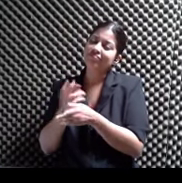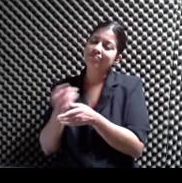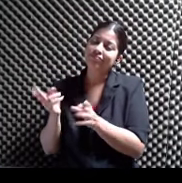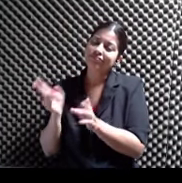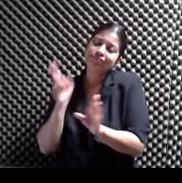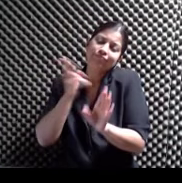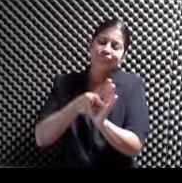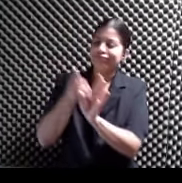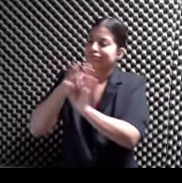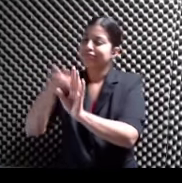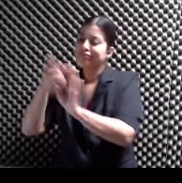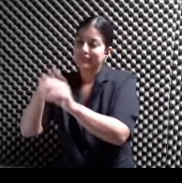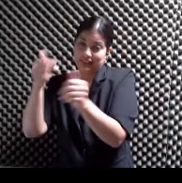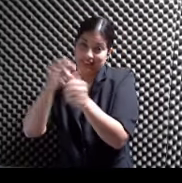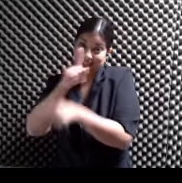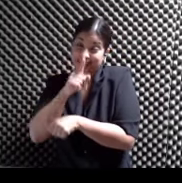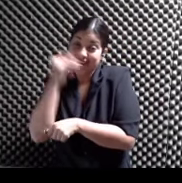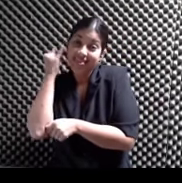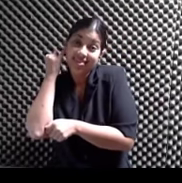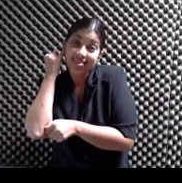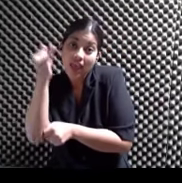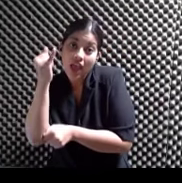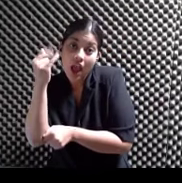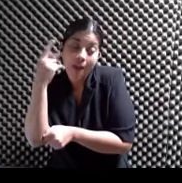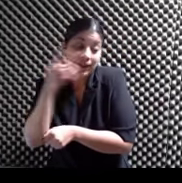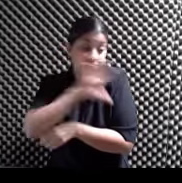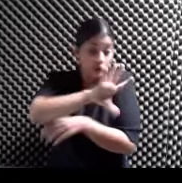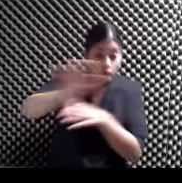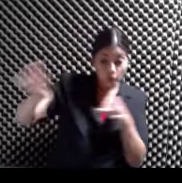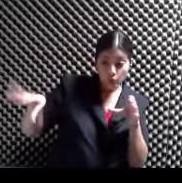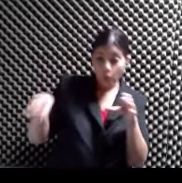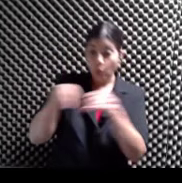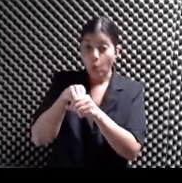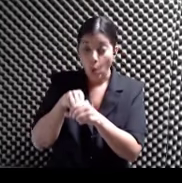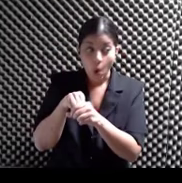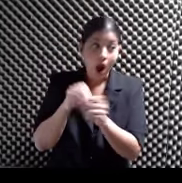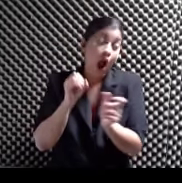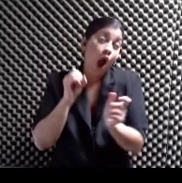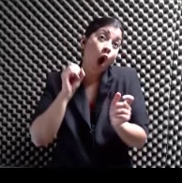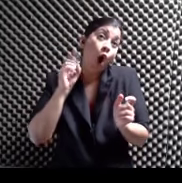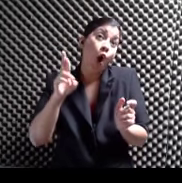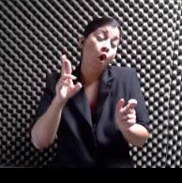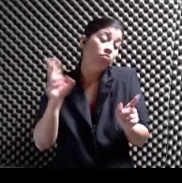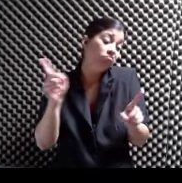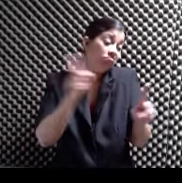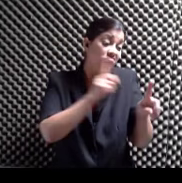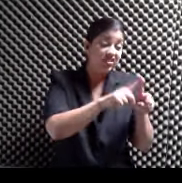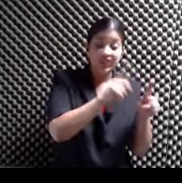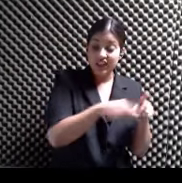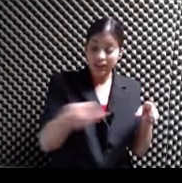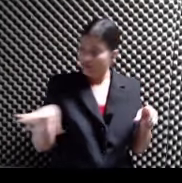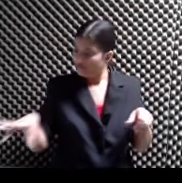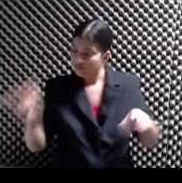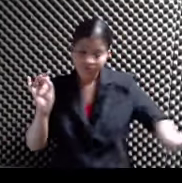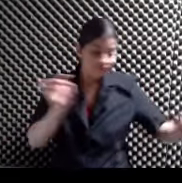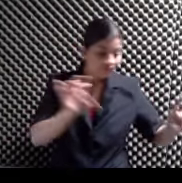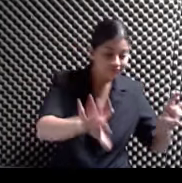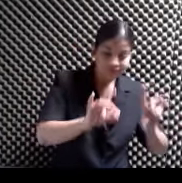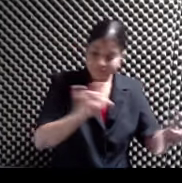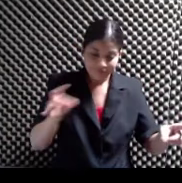¿Verdad? De hacer Esta colección O como tú dices Fueron piezas sueltas Que lograste encontrar Que tenían una unión Y entonces lo llevaste